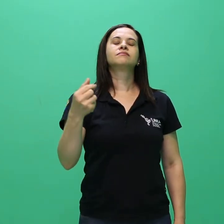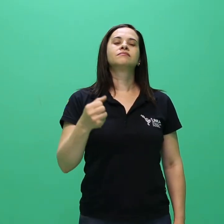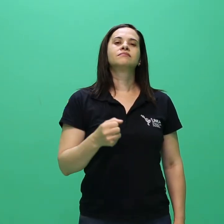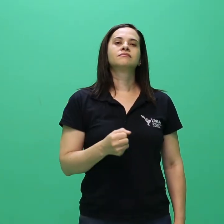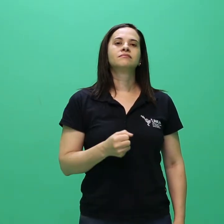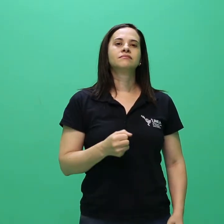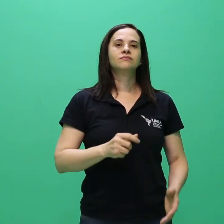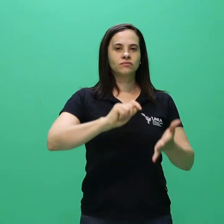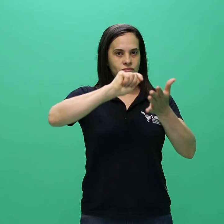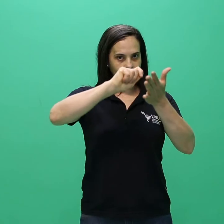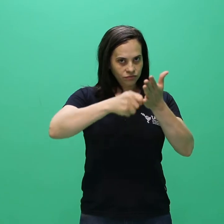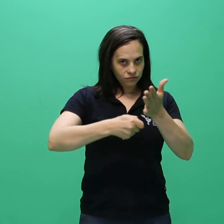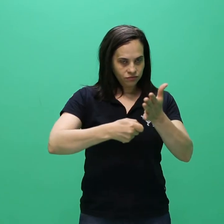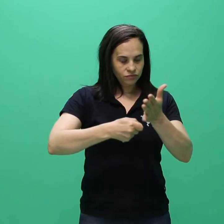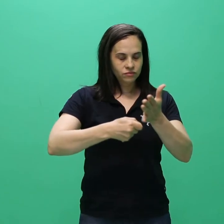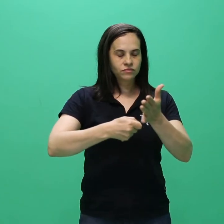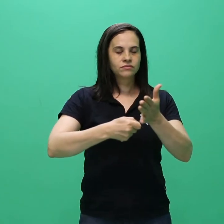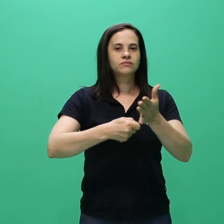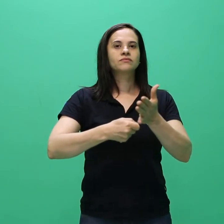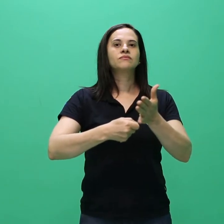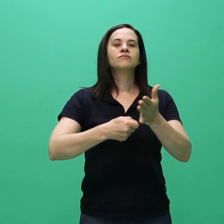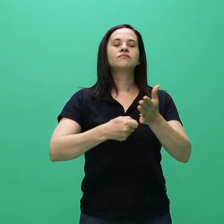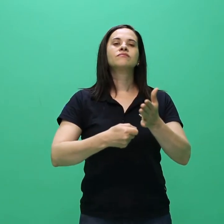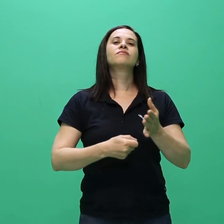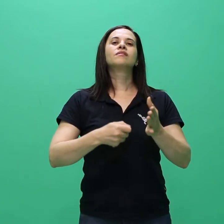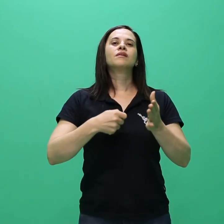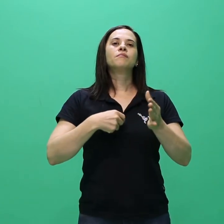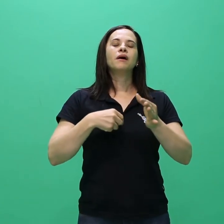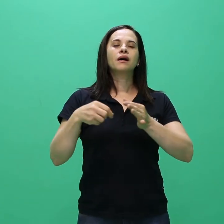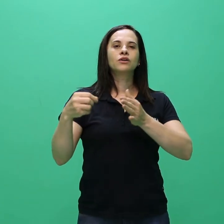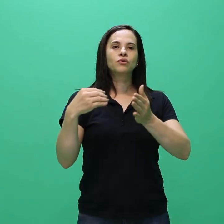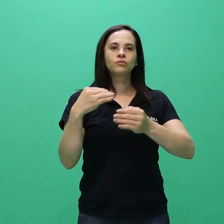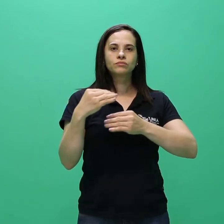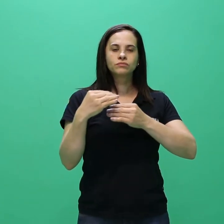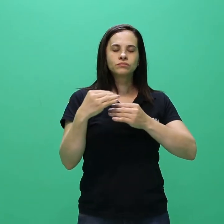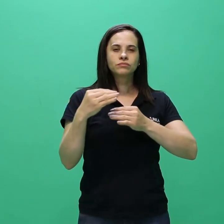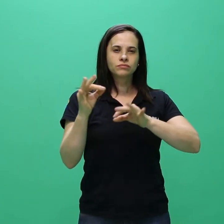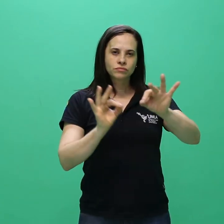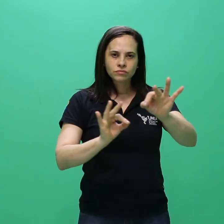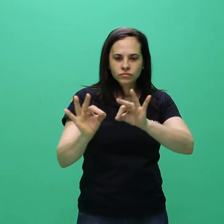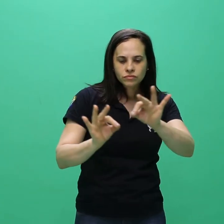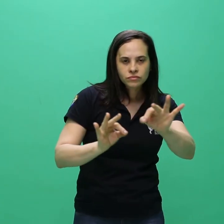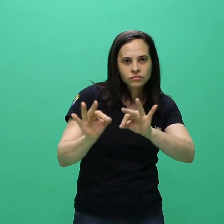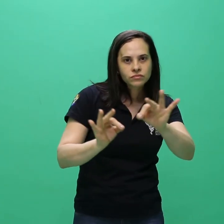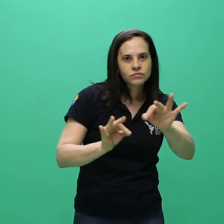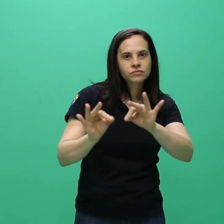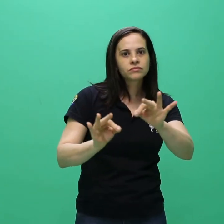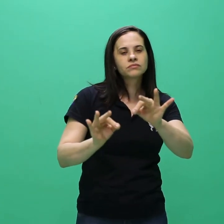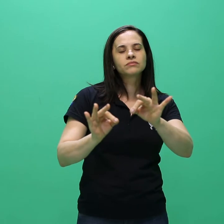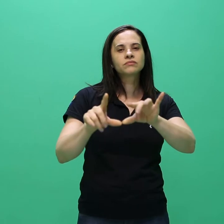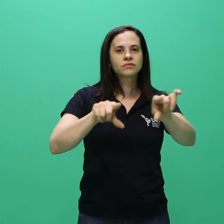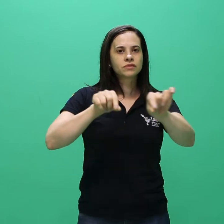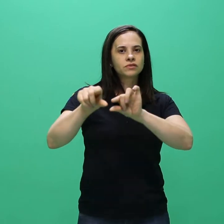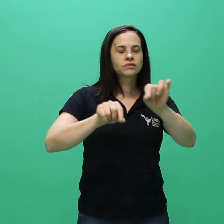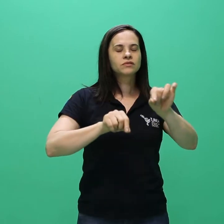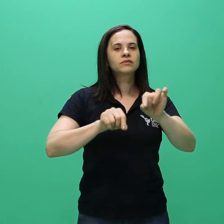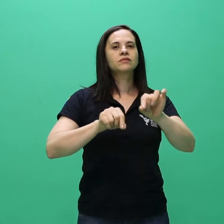As inscrições para o presente processo seletivo serão homologadas pela Pró-Reitoria de Graduação,